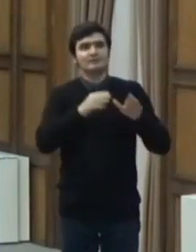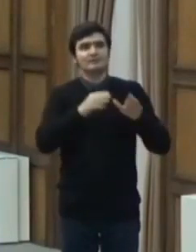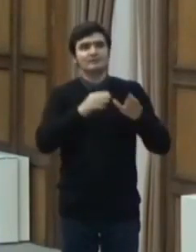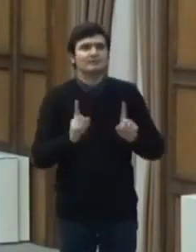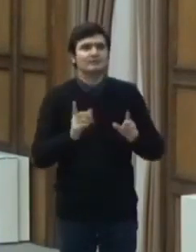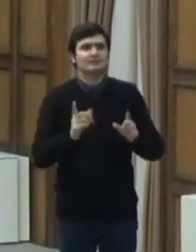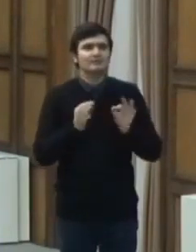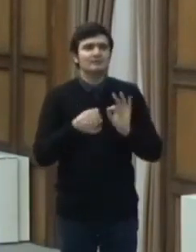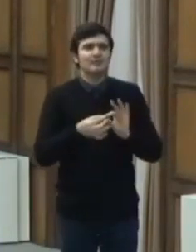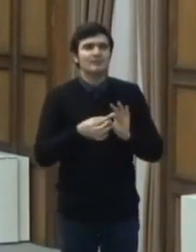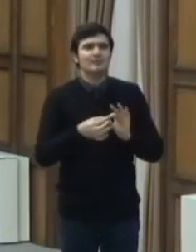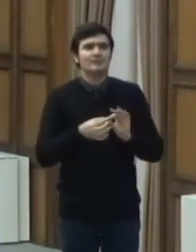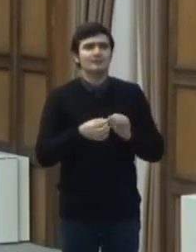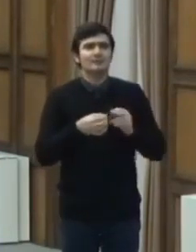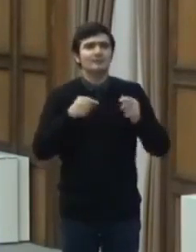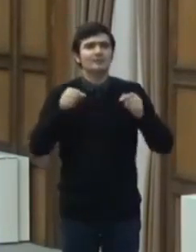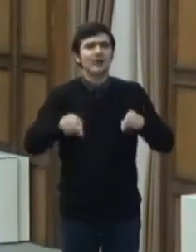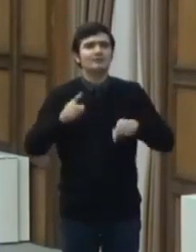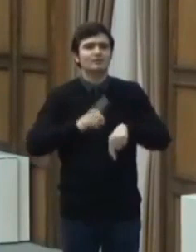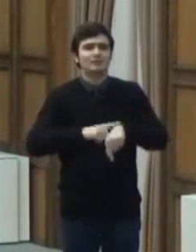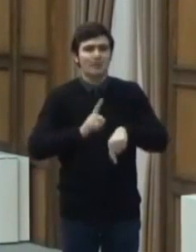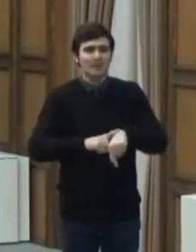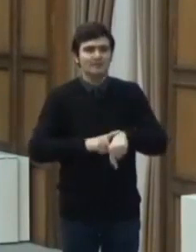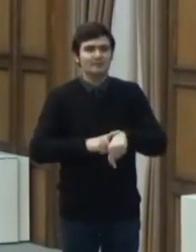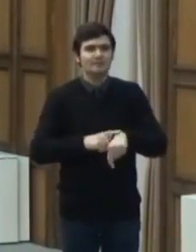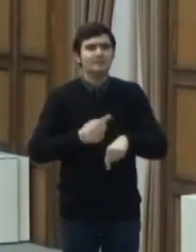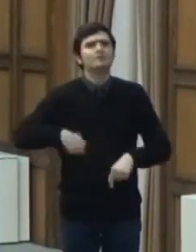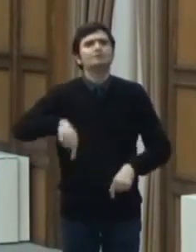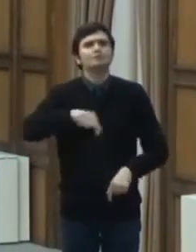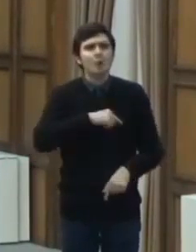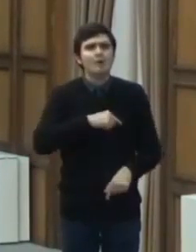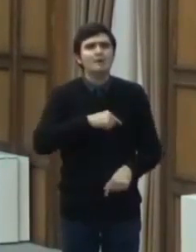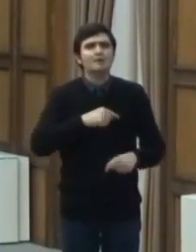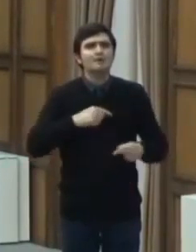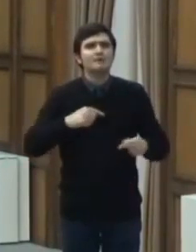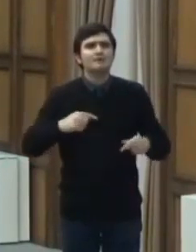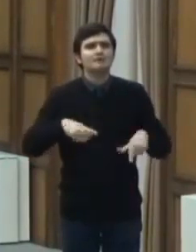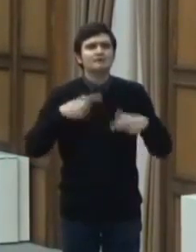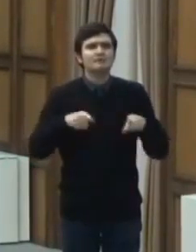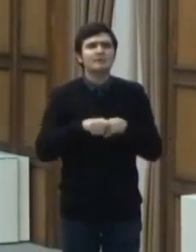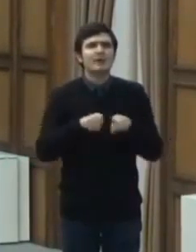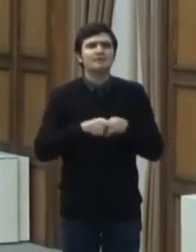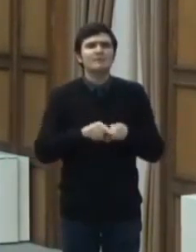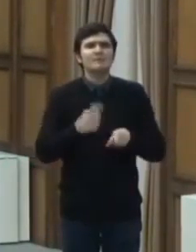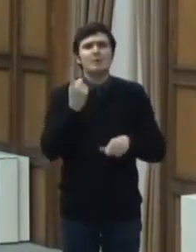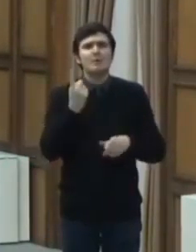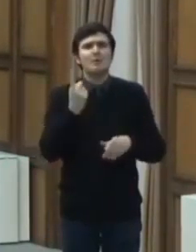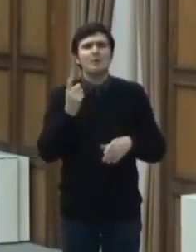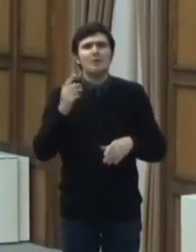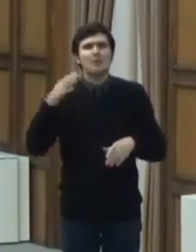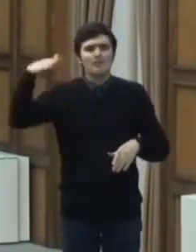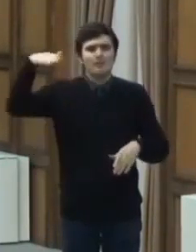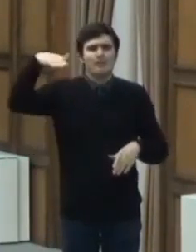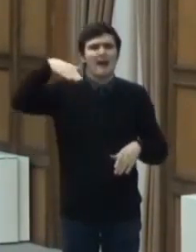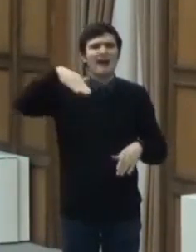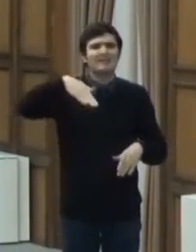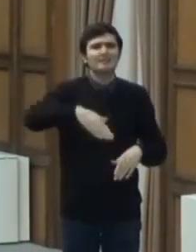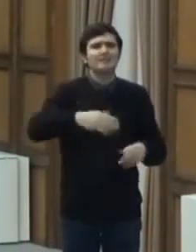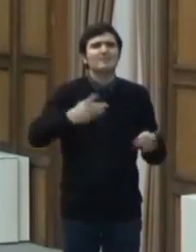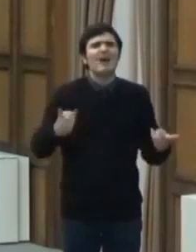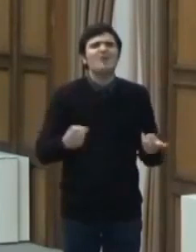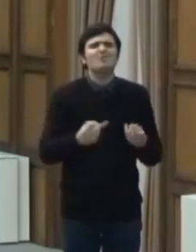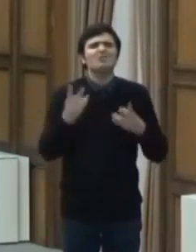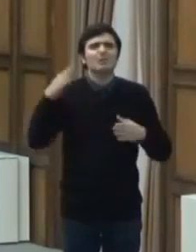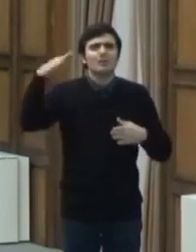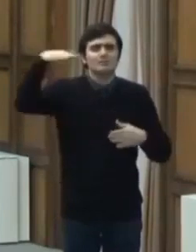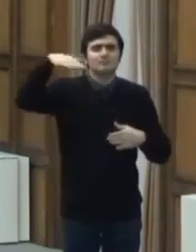al pandemiei în care suntem pe o pantă ușor descendentă în acest